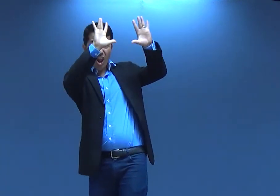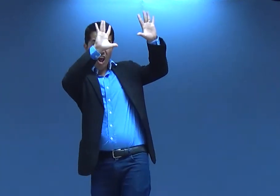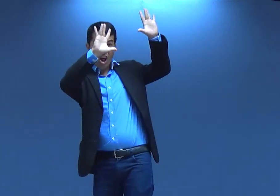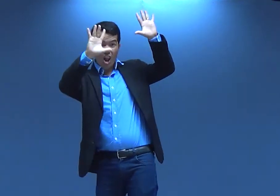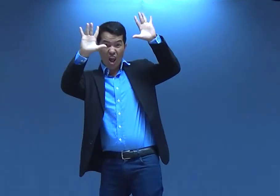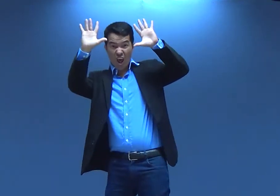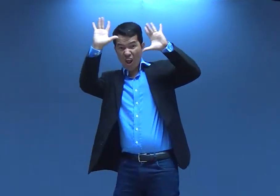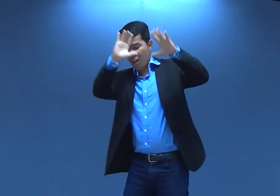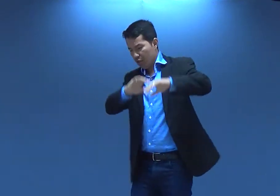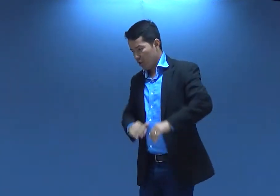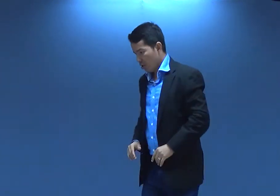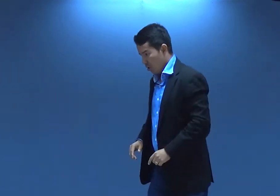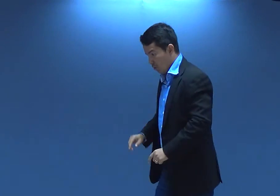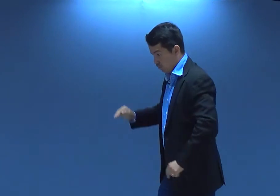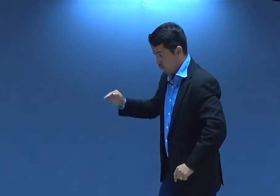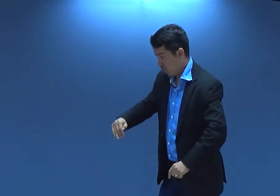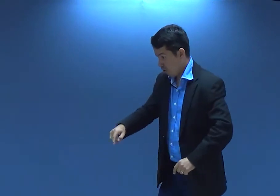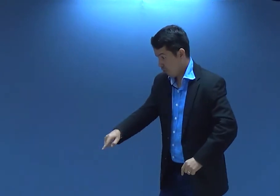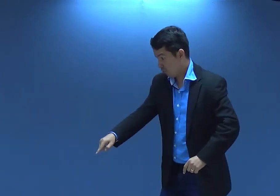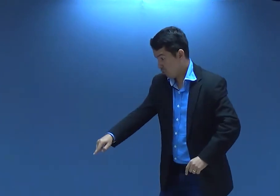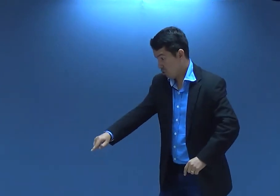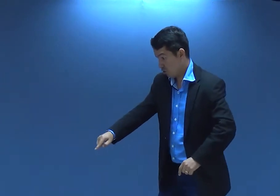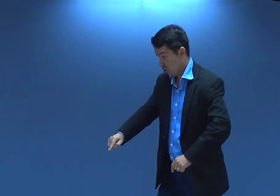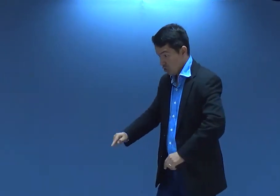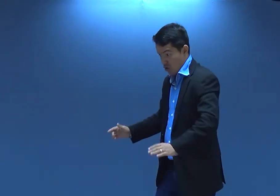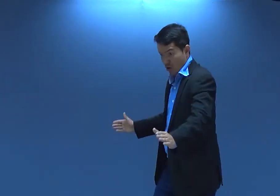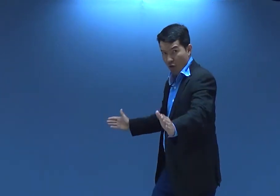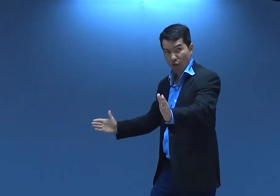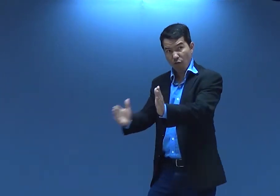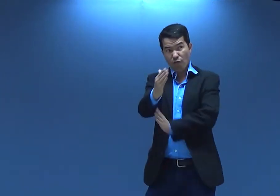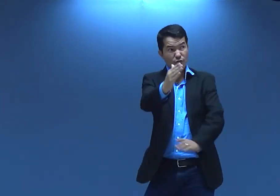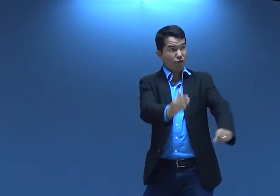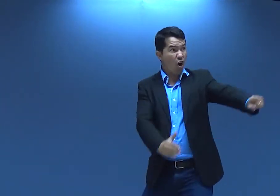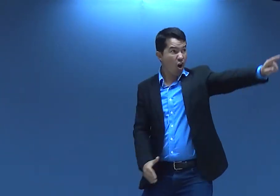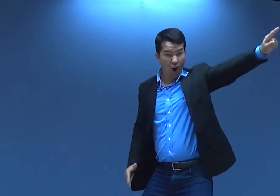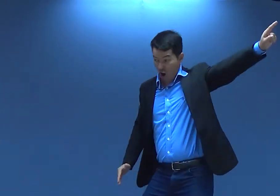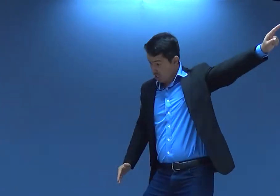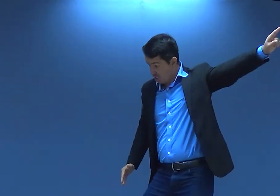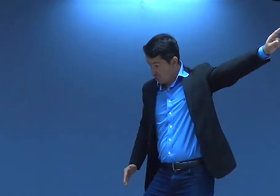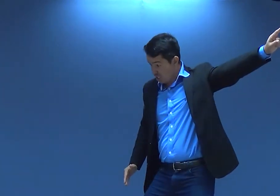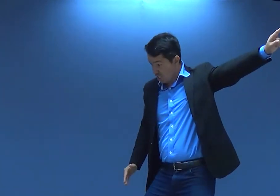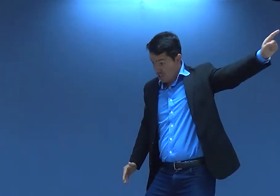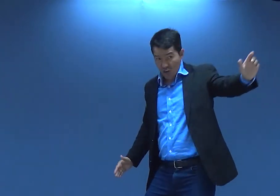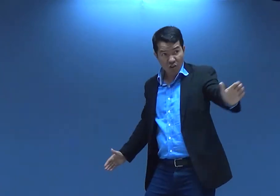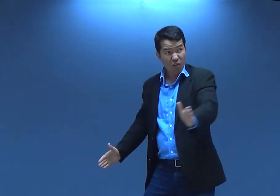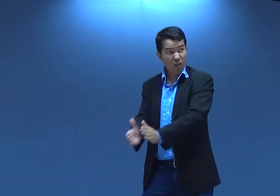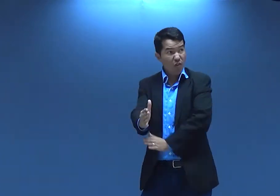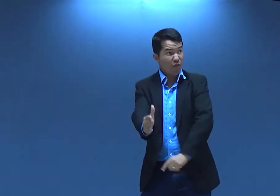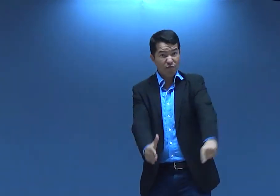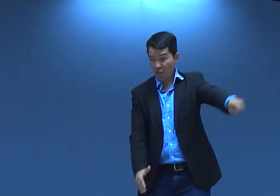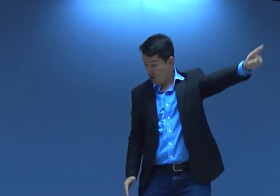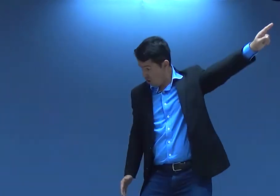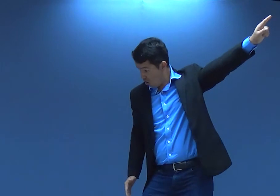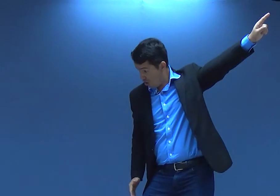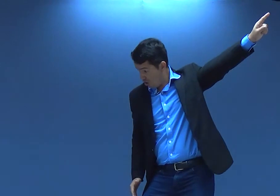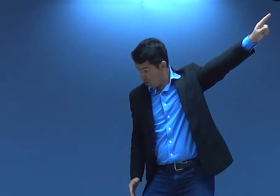sonho. Uma revelação de Deus. Você. Fuja. Vai. Agora. Fuja.